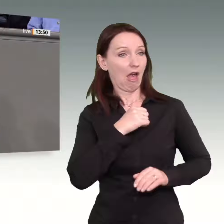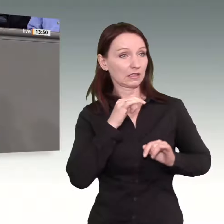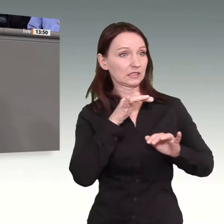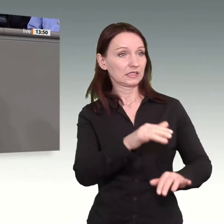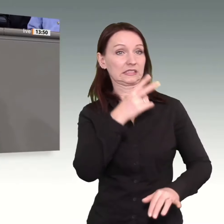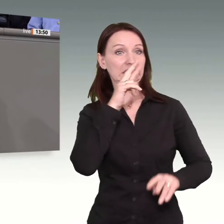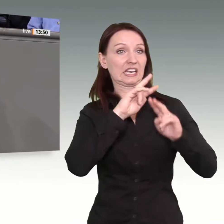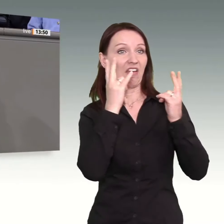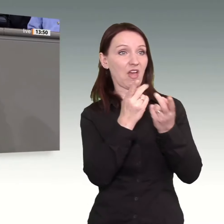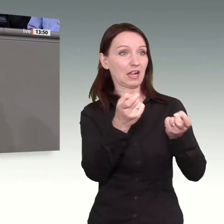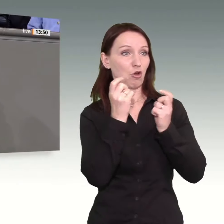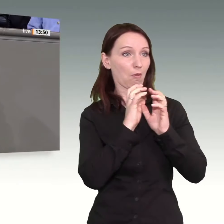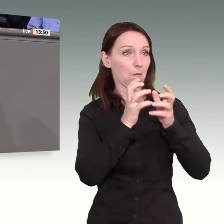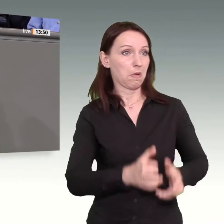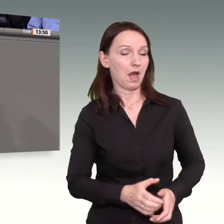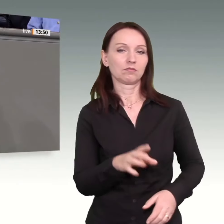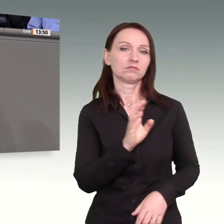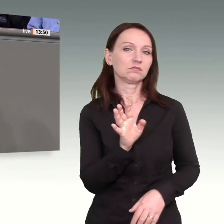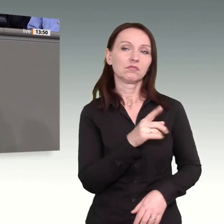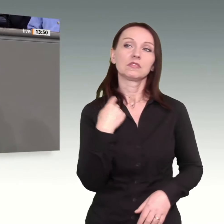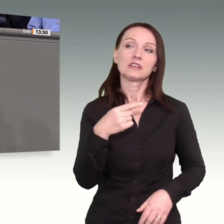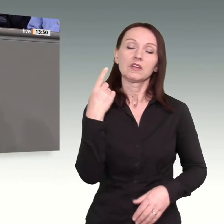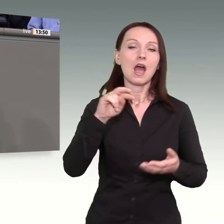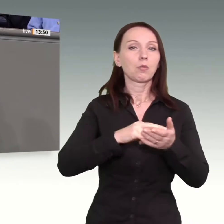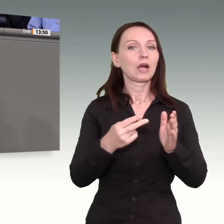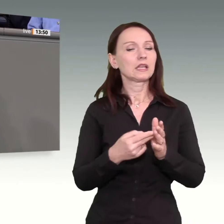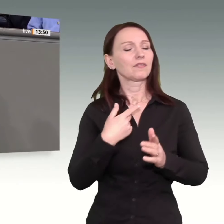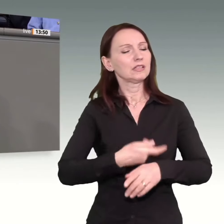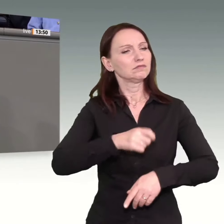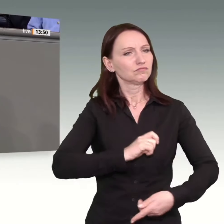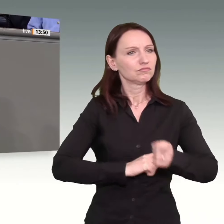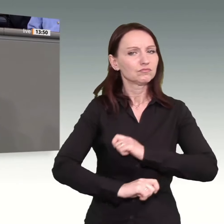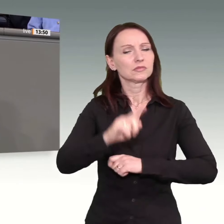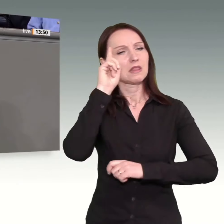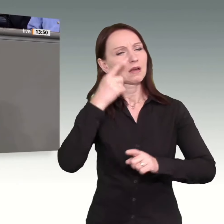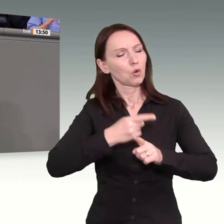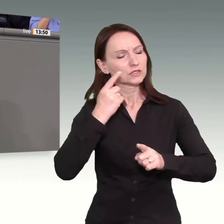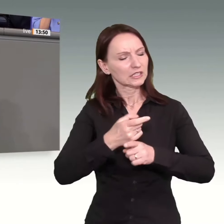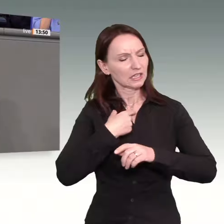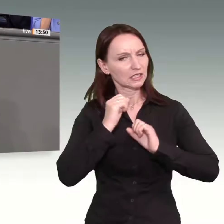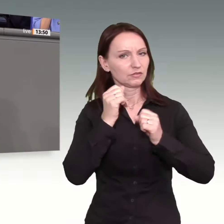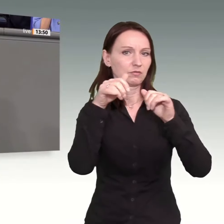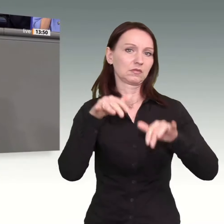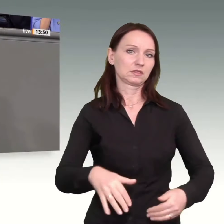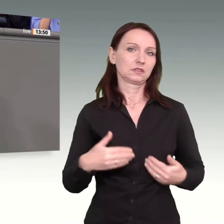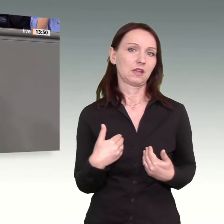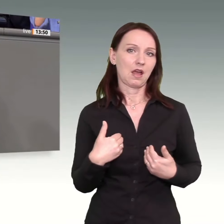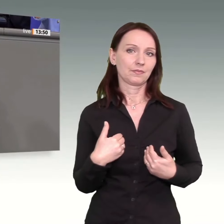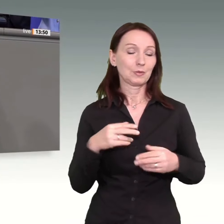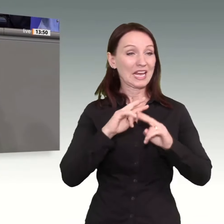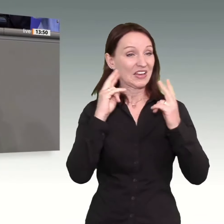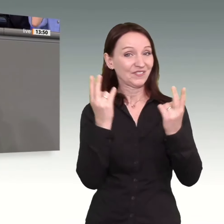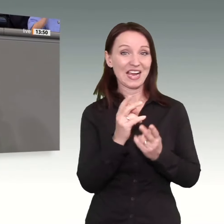sondern für eine Politik des Anpackens und der Zuversicht. Wir leben in einer der größten Volkswirtschaften der Welt. Wir sind ein